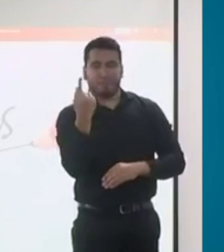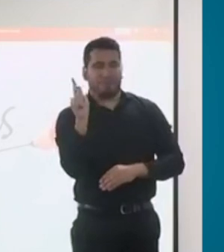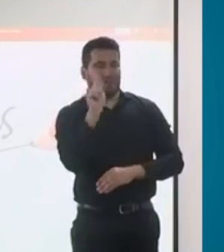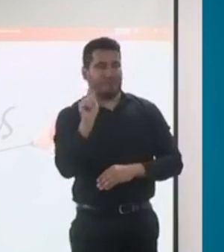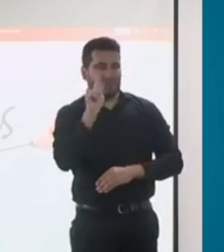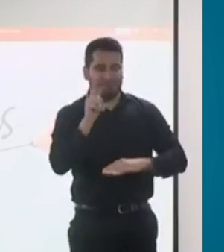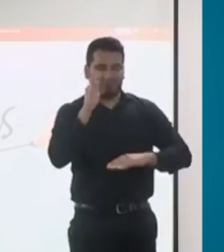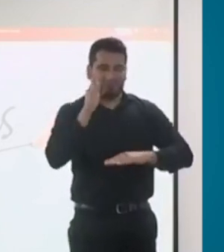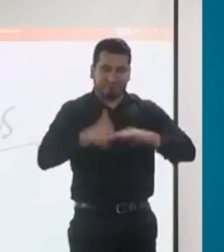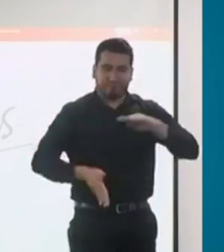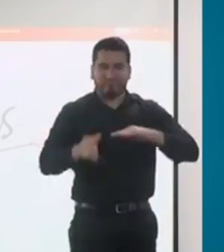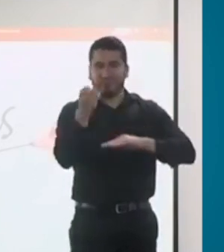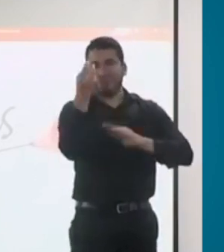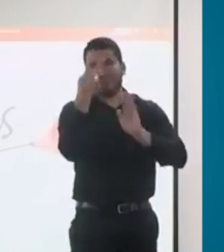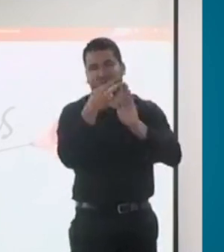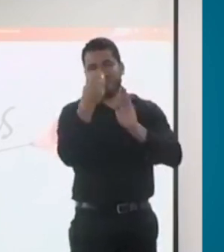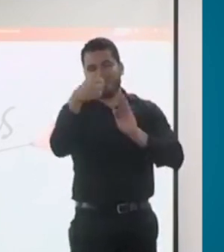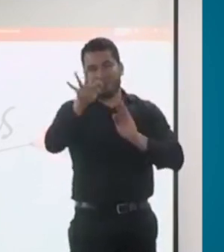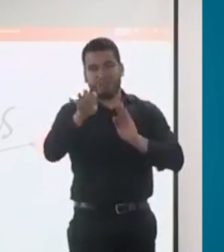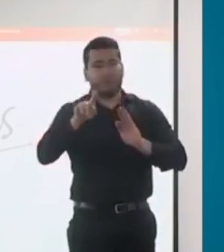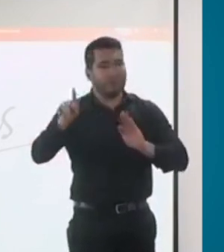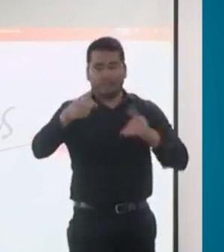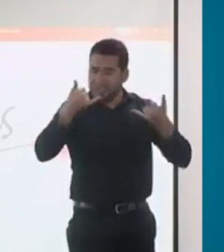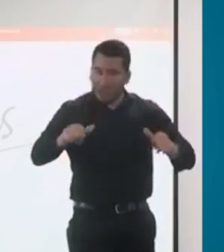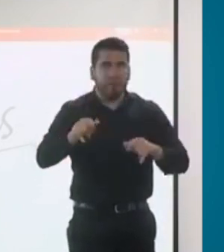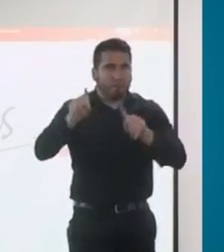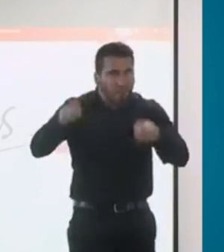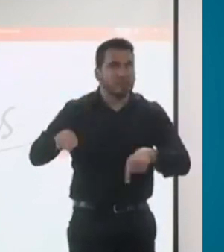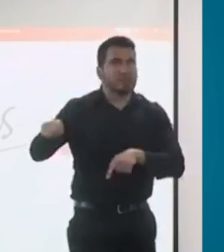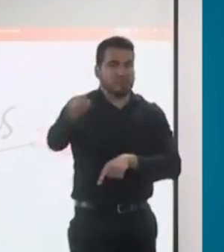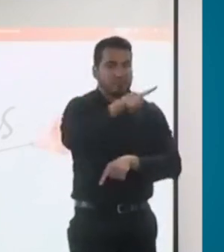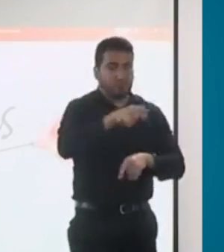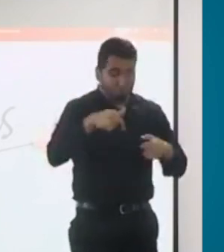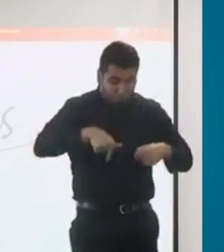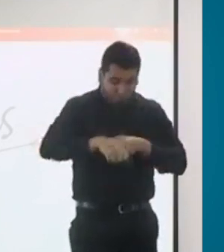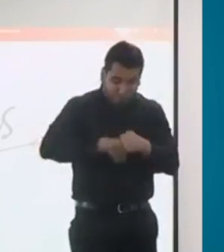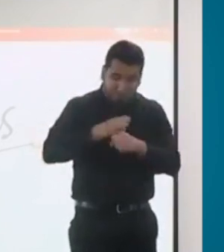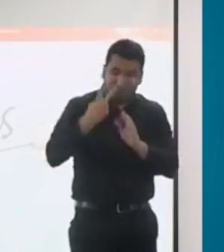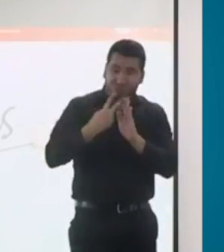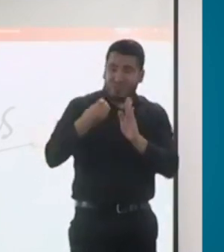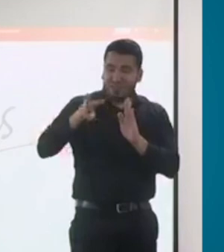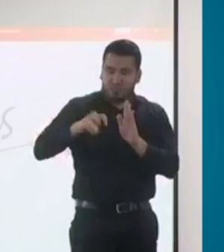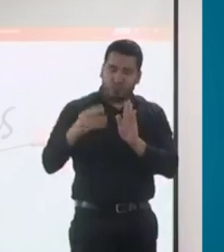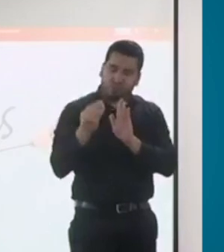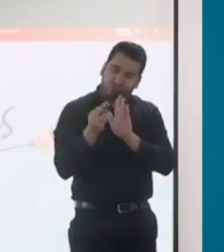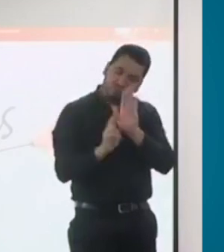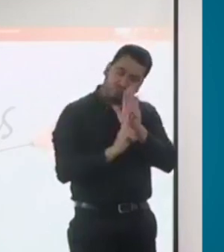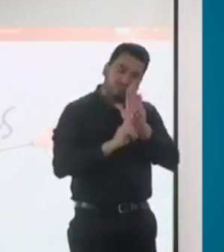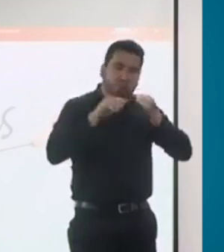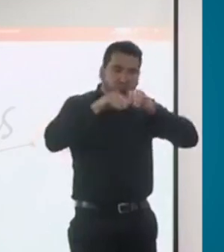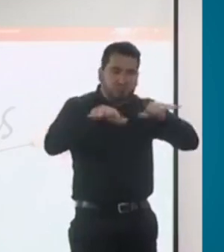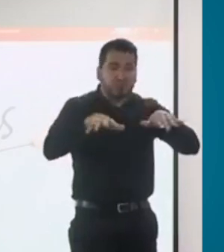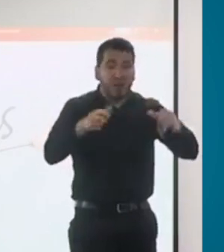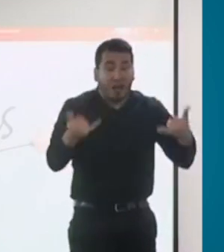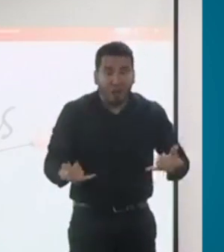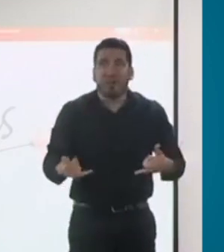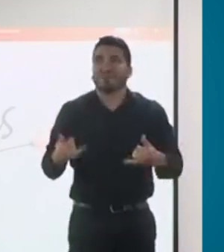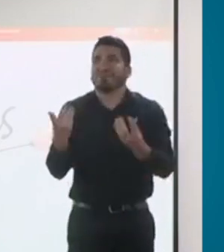desconocimiento, porque la resolución acabó de ser emitida este año, se están capacitando los equipos en salud, las instituciones en